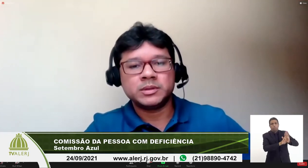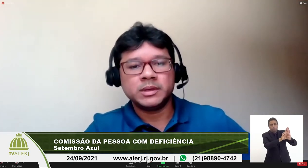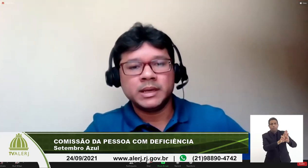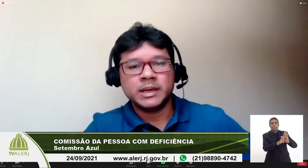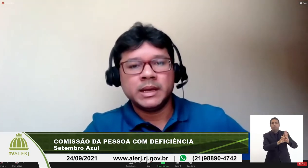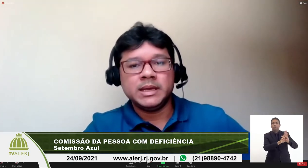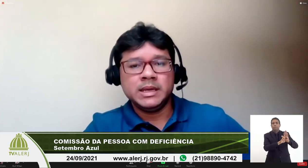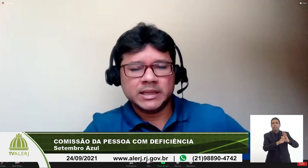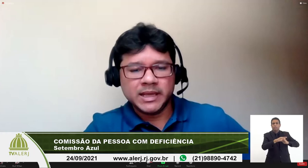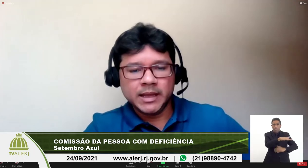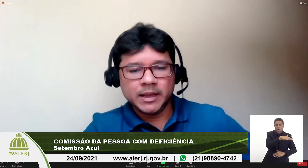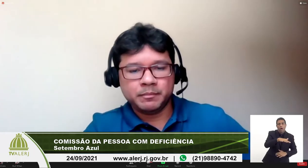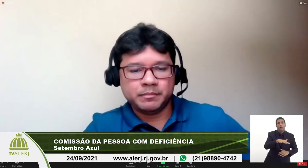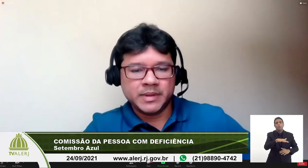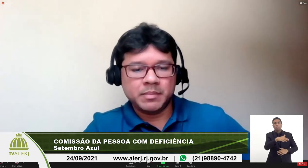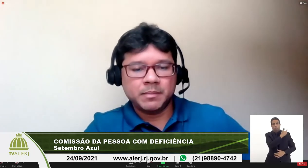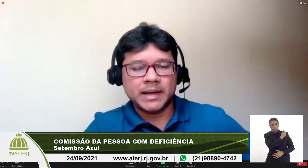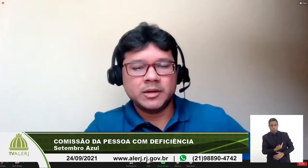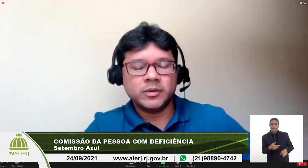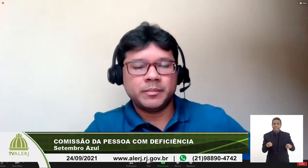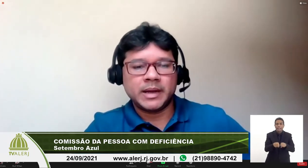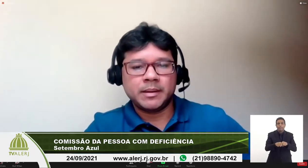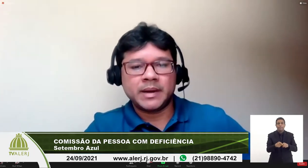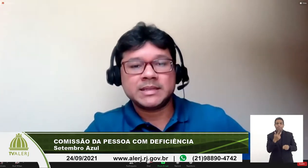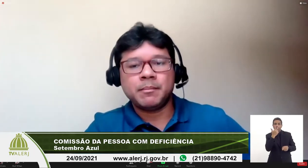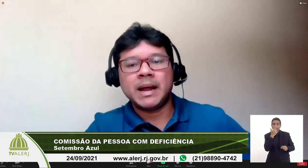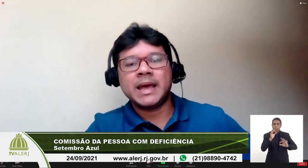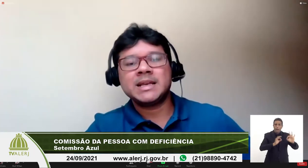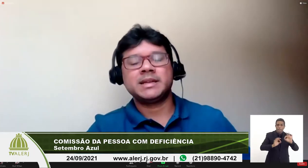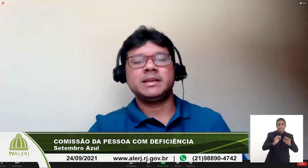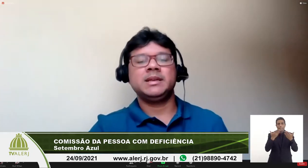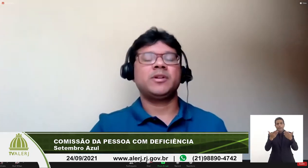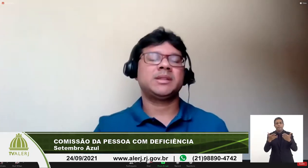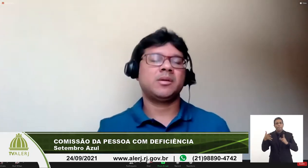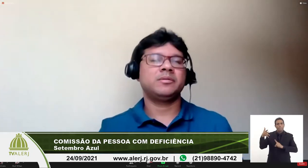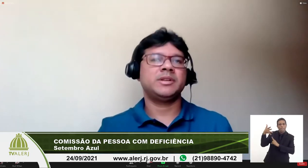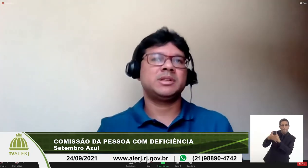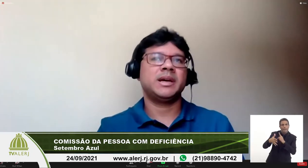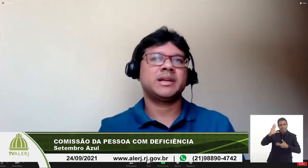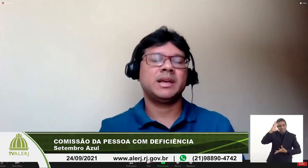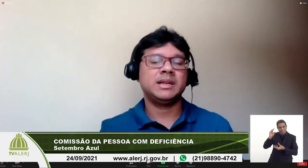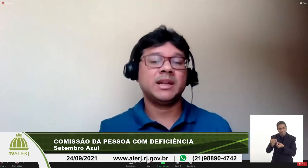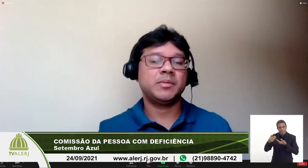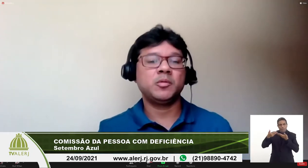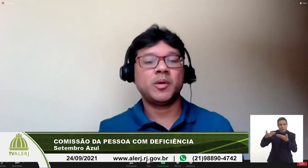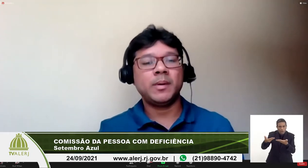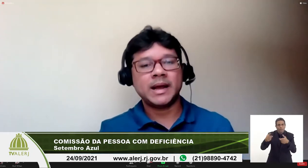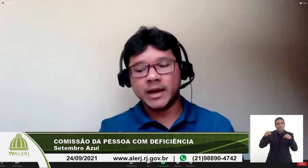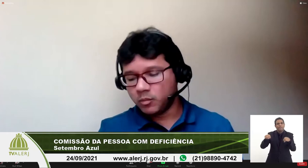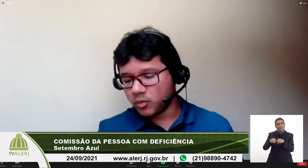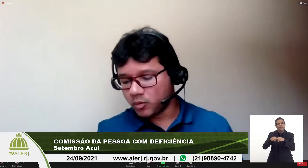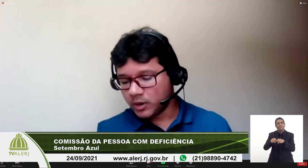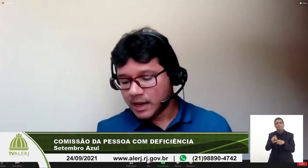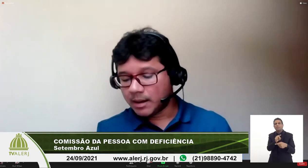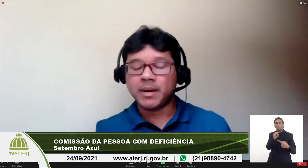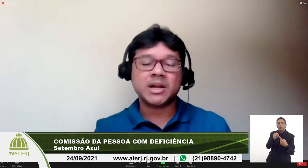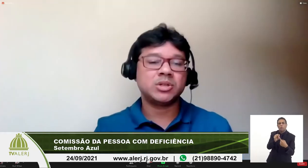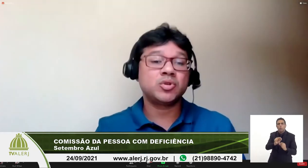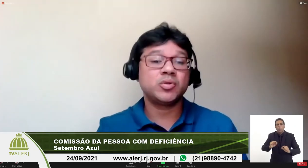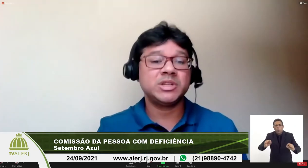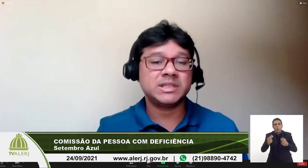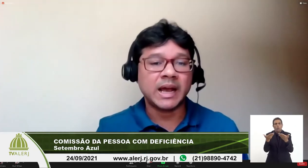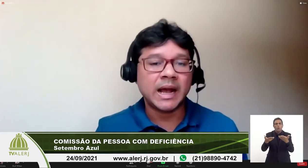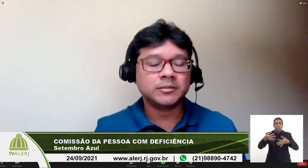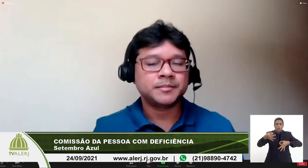públicos e até preparando para essa palestra aqui foi até convite da Jaqueline ela pediu para eu barcar um pouco a